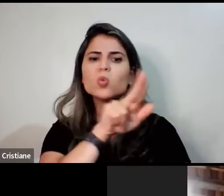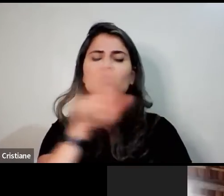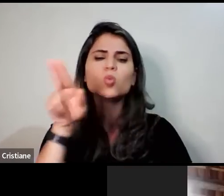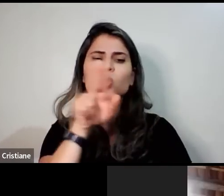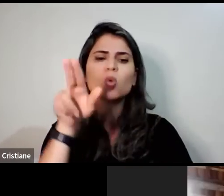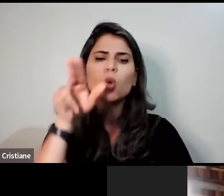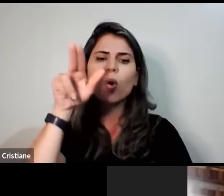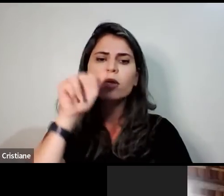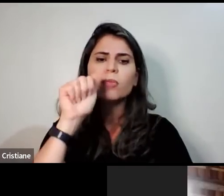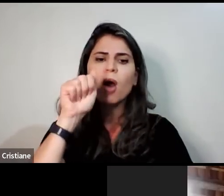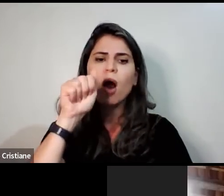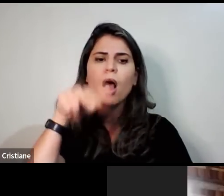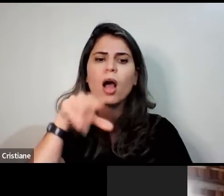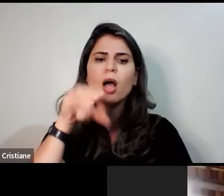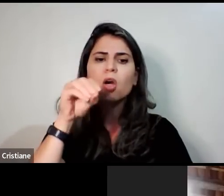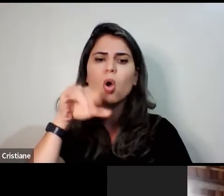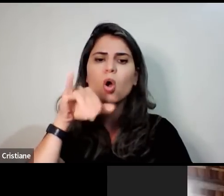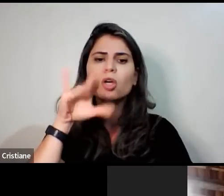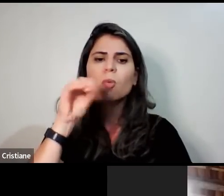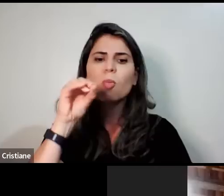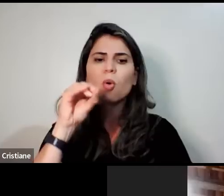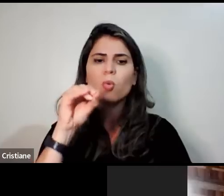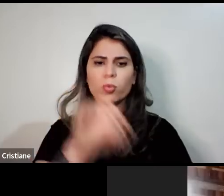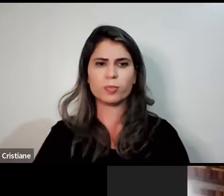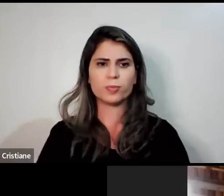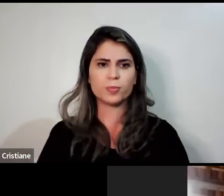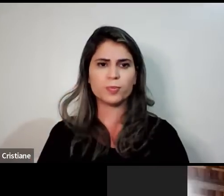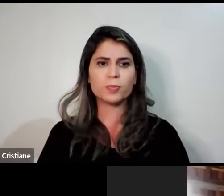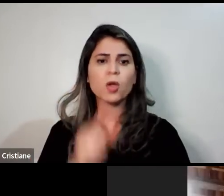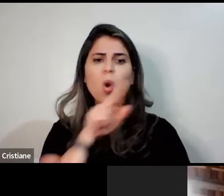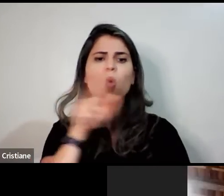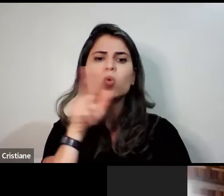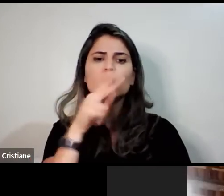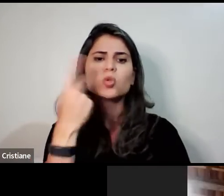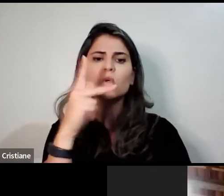Ativa aí o microfone, tem que ativar o microfone, por favor, para me ouvir o senhor.